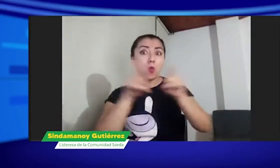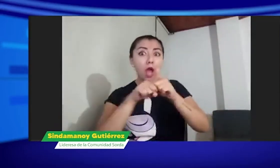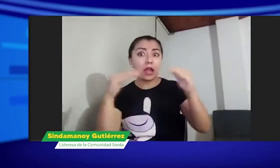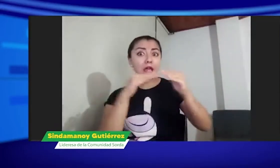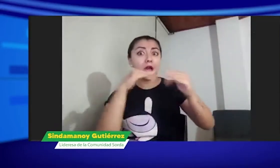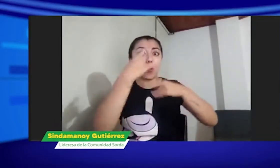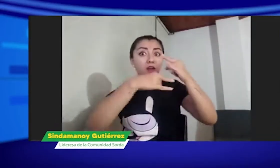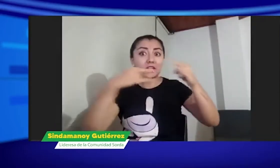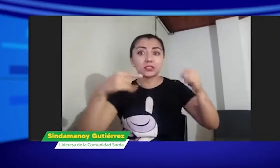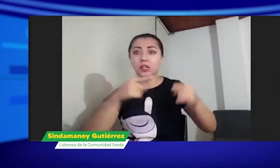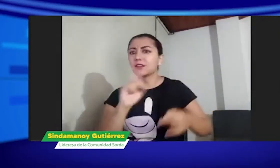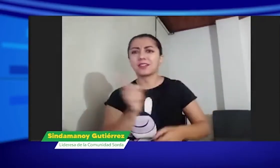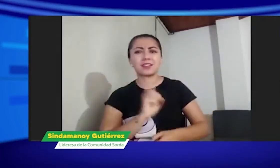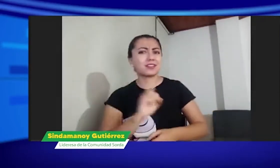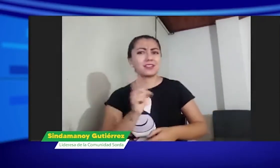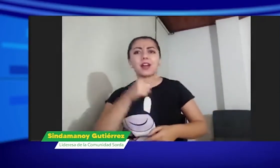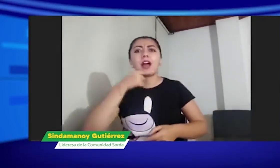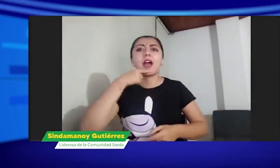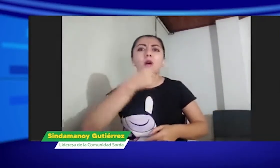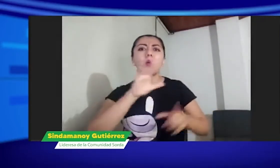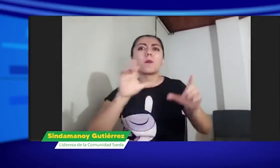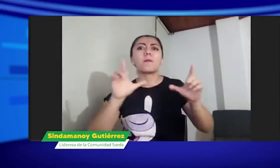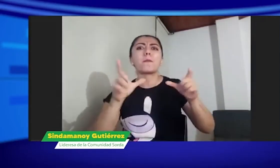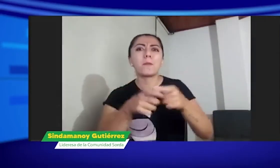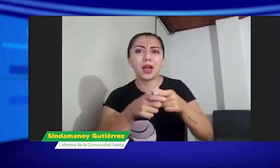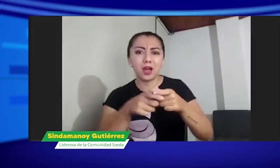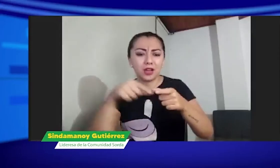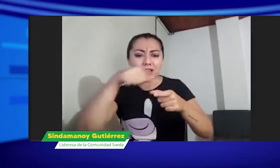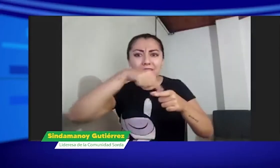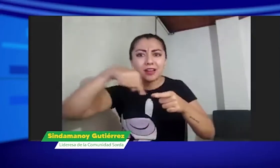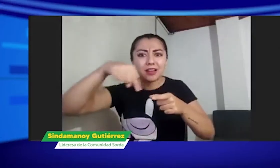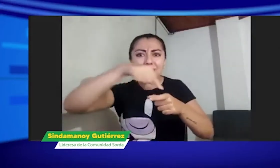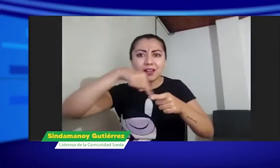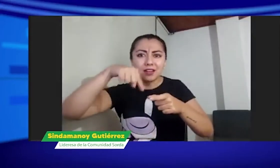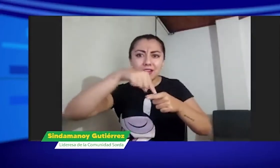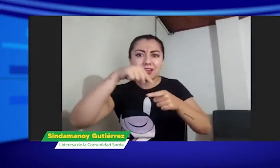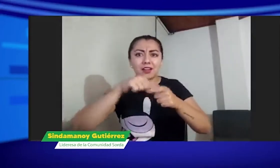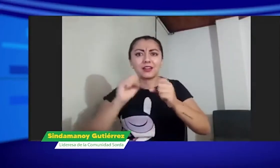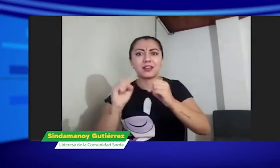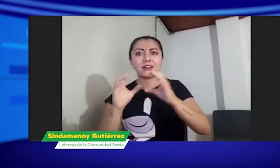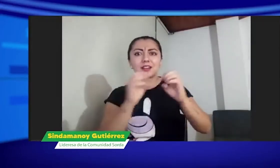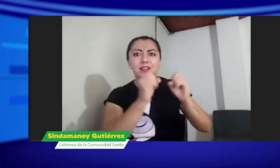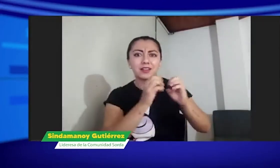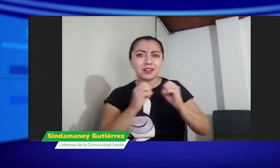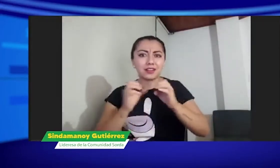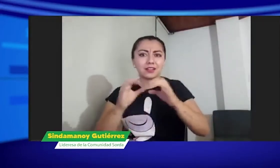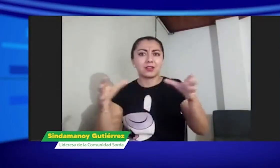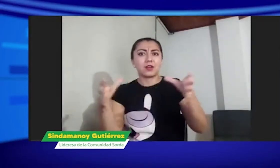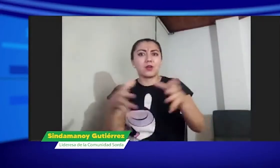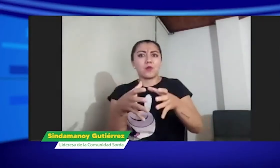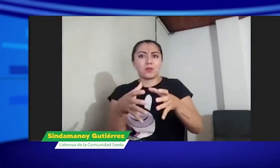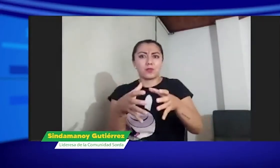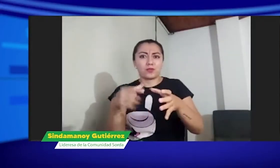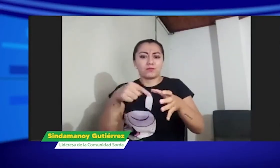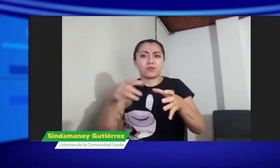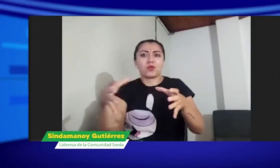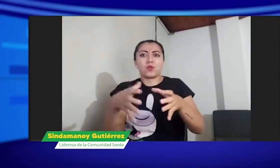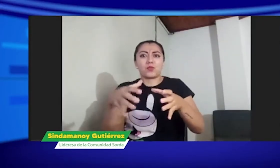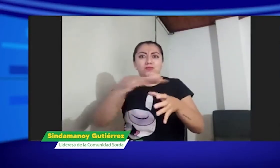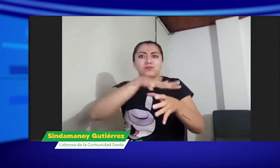Entonces, cuando la lengua de señas no es universal, la lengua de señas pertenece a una minoría, a